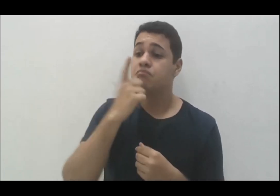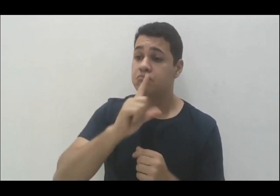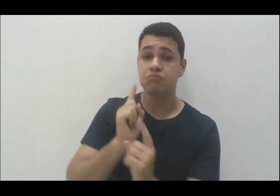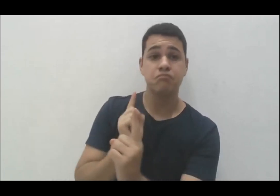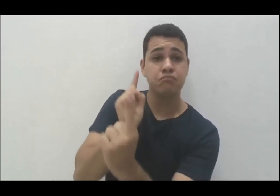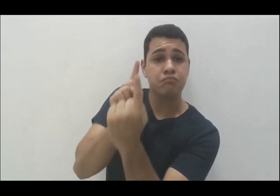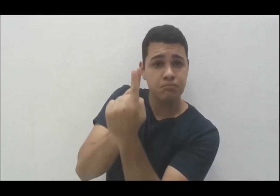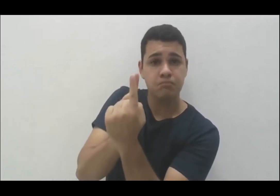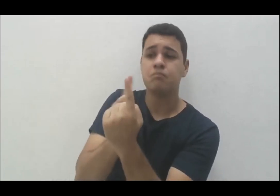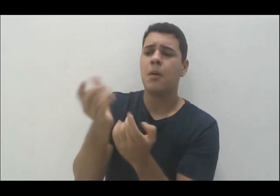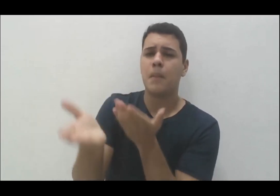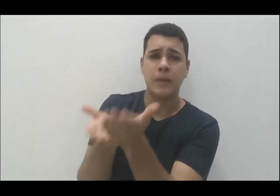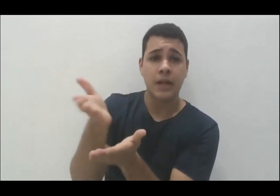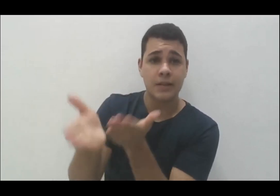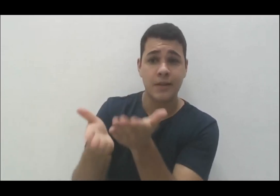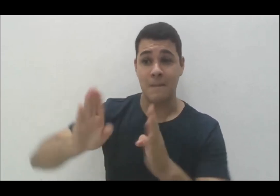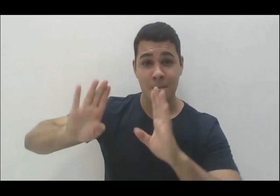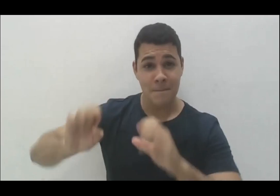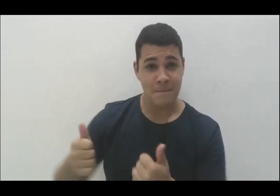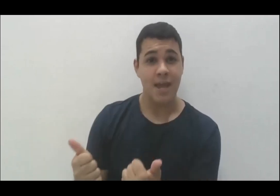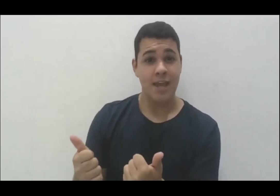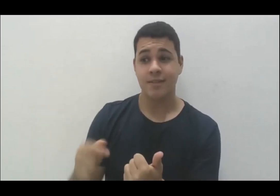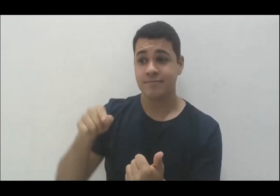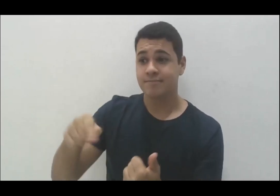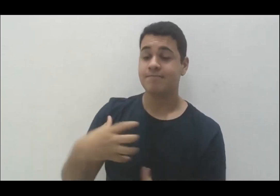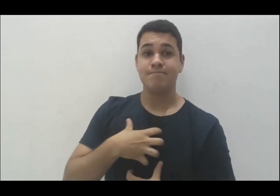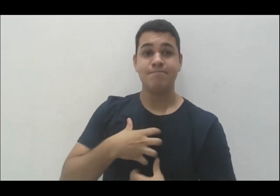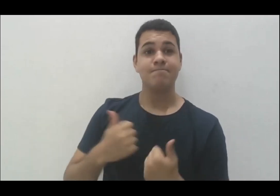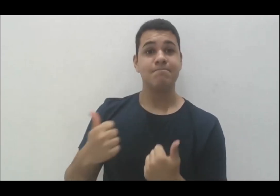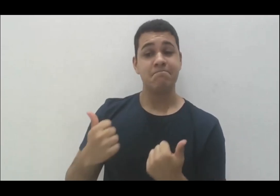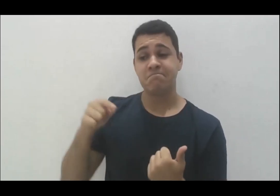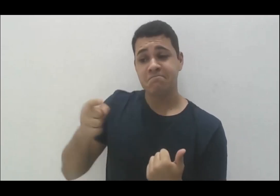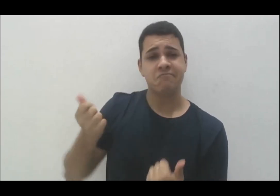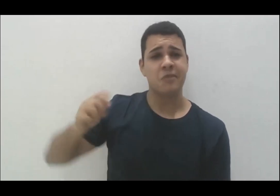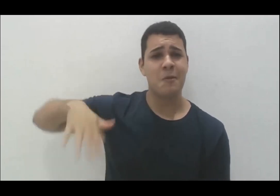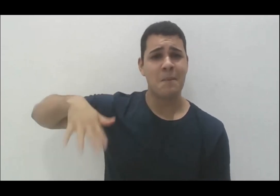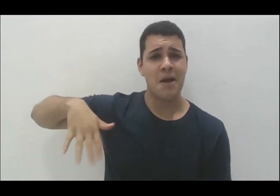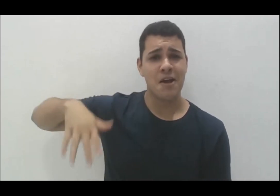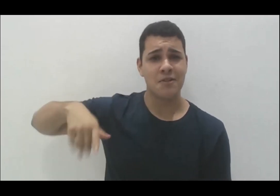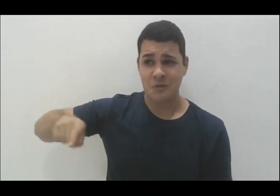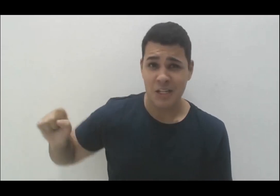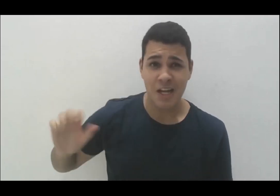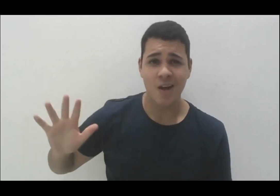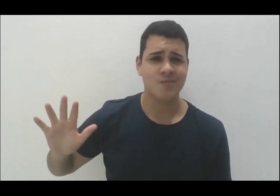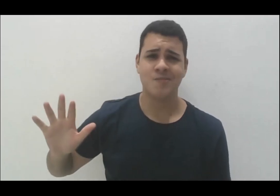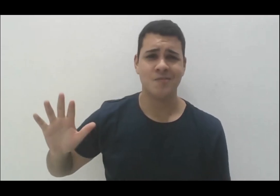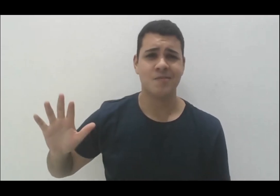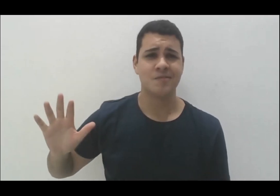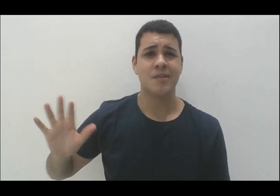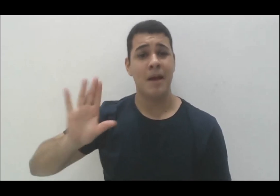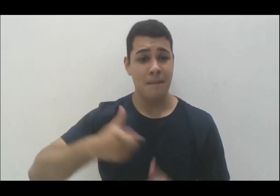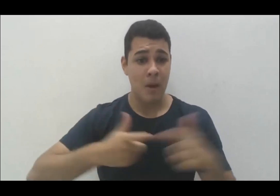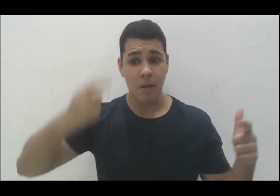mediação que você faz, do que propriamente um recurso de tecnologia mais avançada.